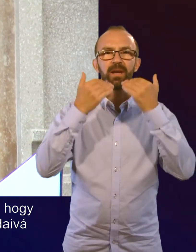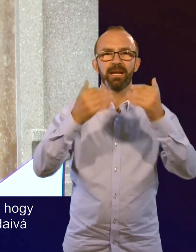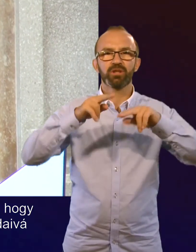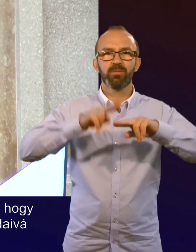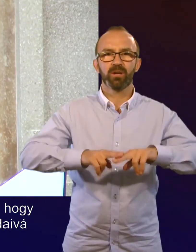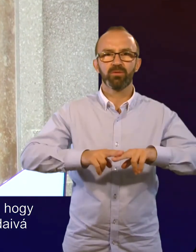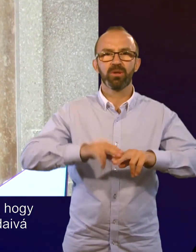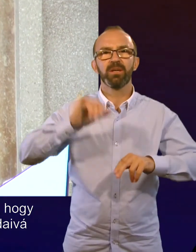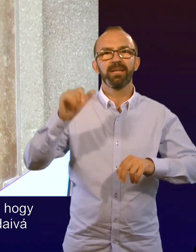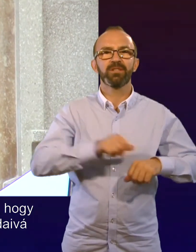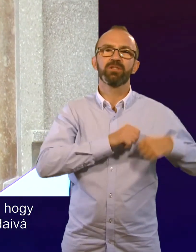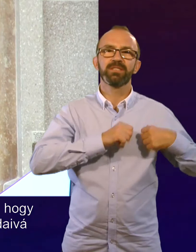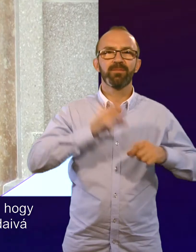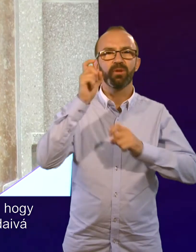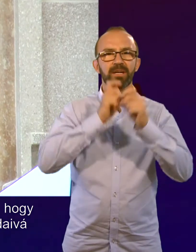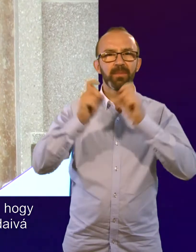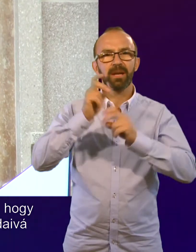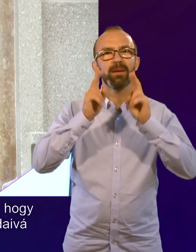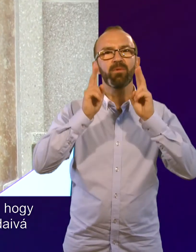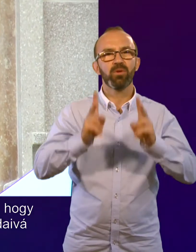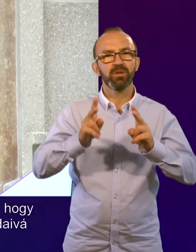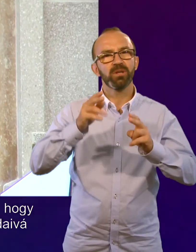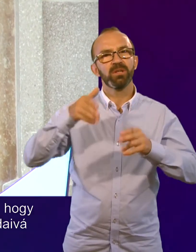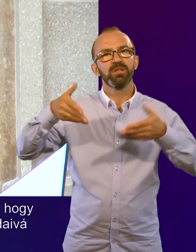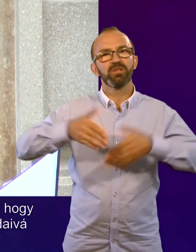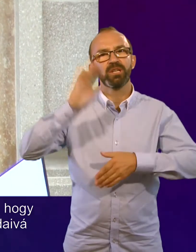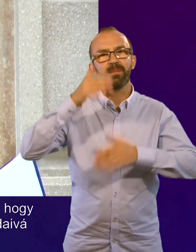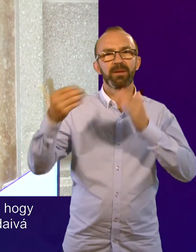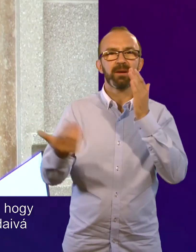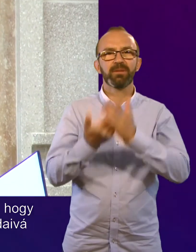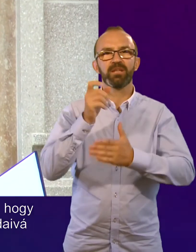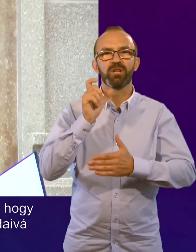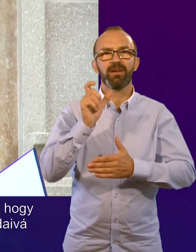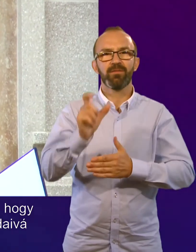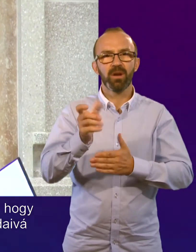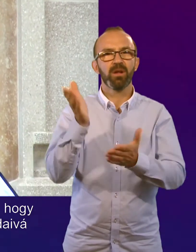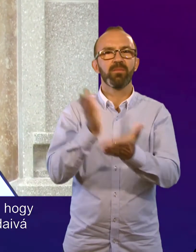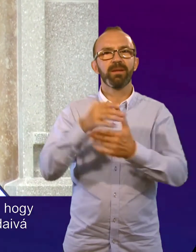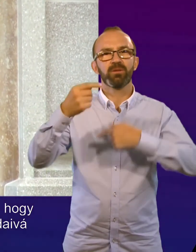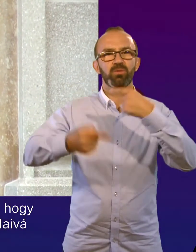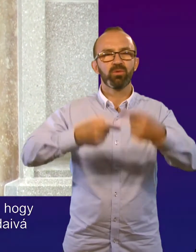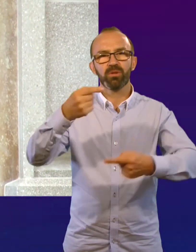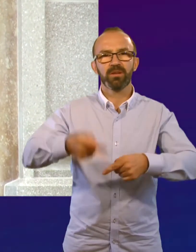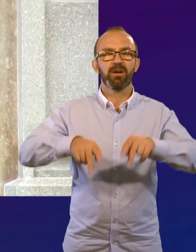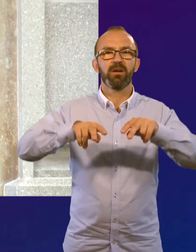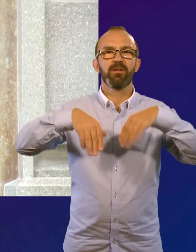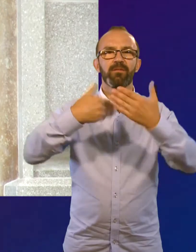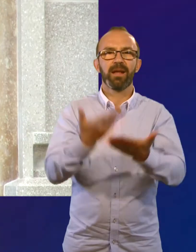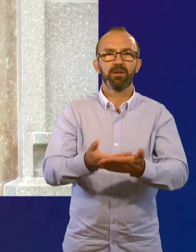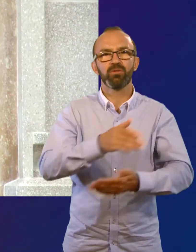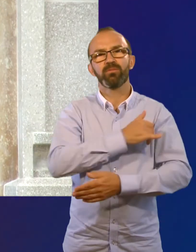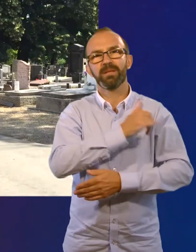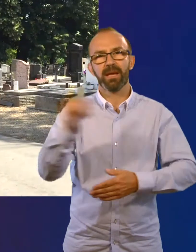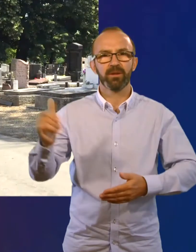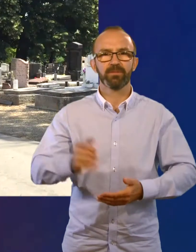hálásak maradunk, és szívből remélem, hogy síremlékének megújításával, méltó utodaival válhatunk